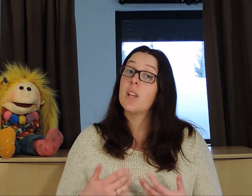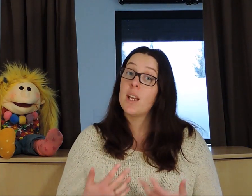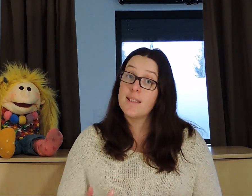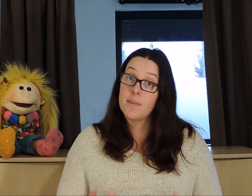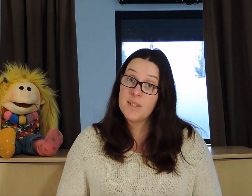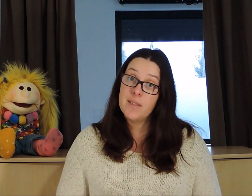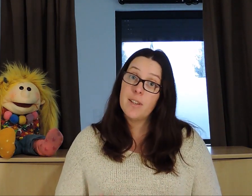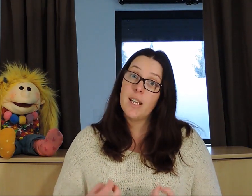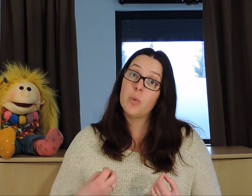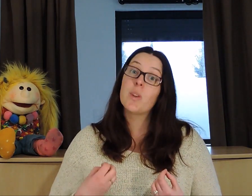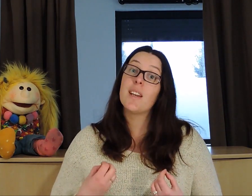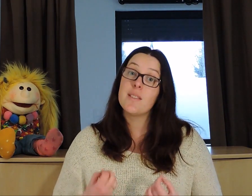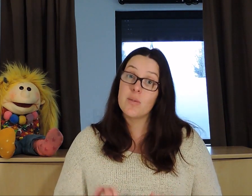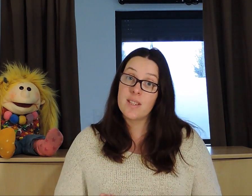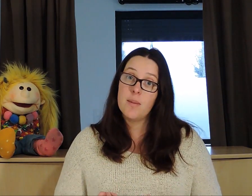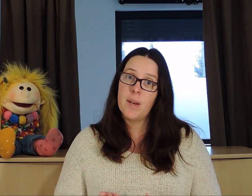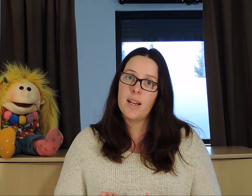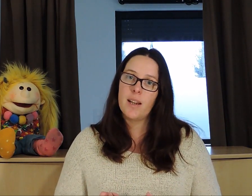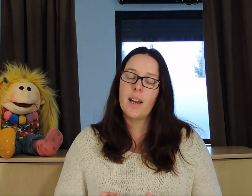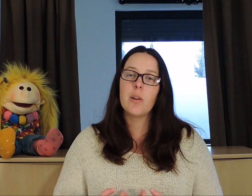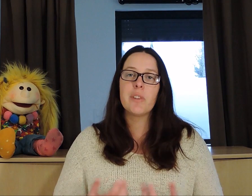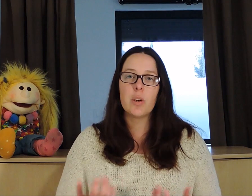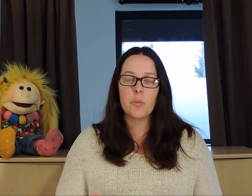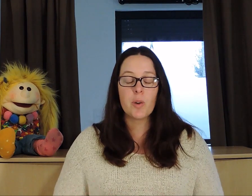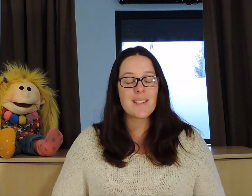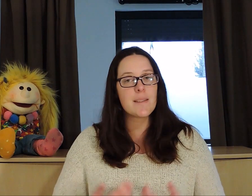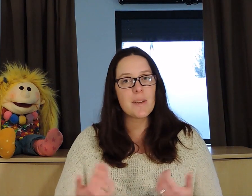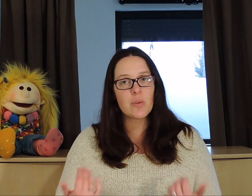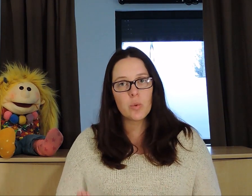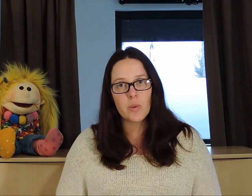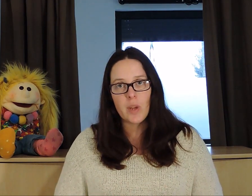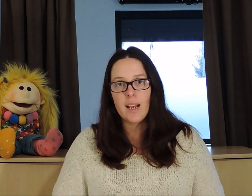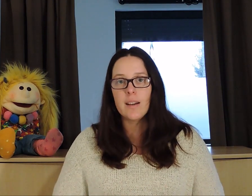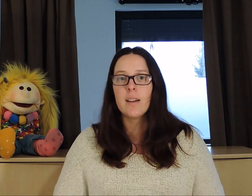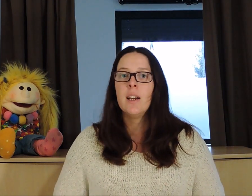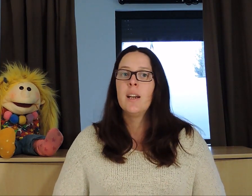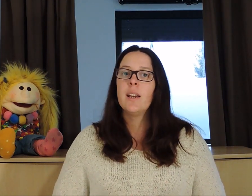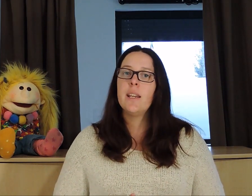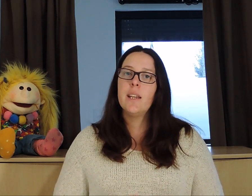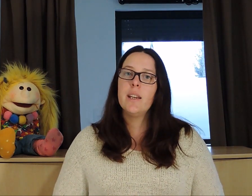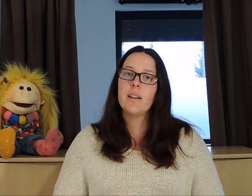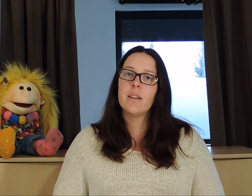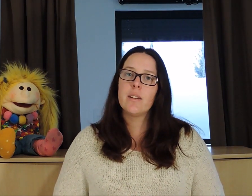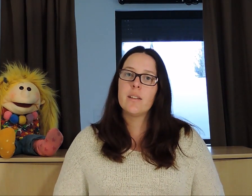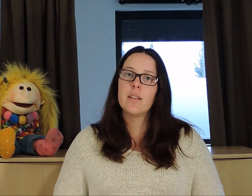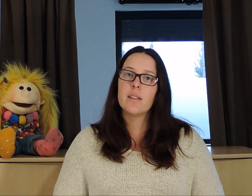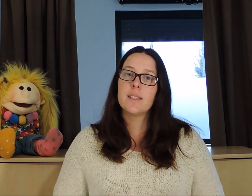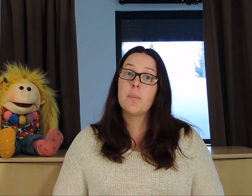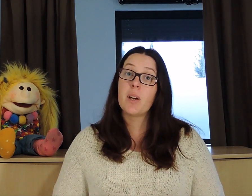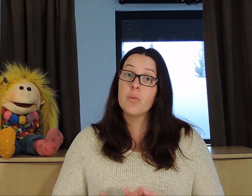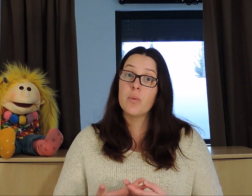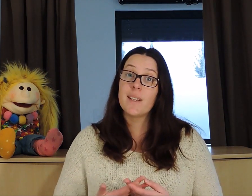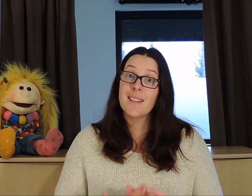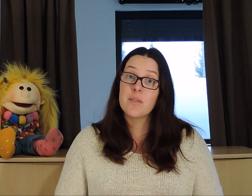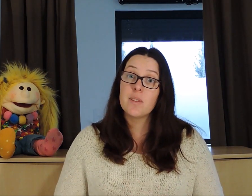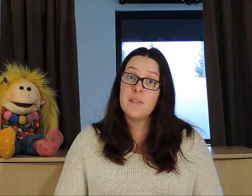sont très réceptives. Et donc très sensibles à l'environnement, à ce qui se passe autour d'elles. Et qui par contre vont être très en